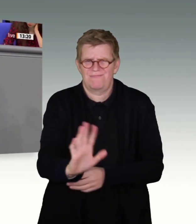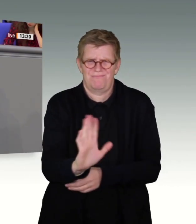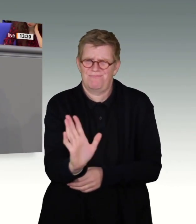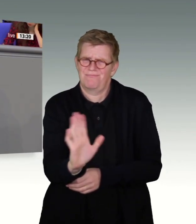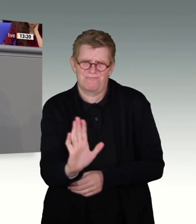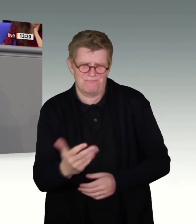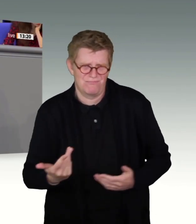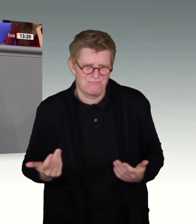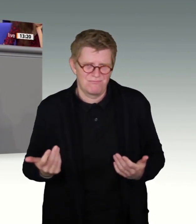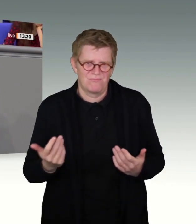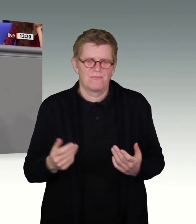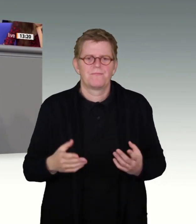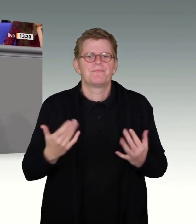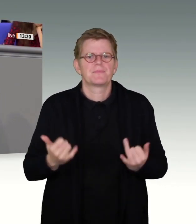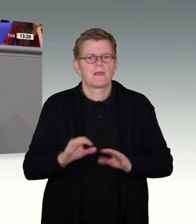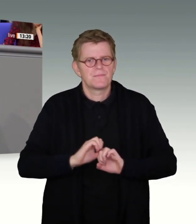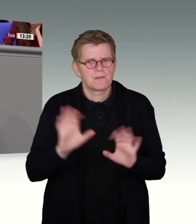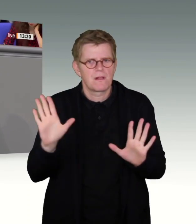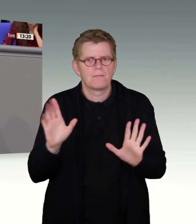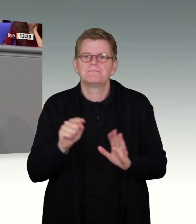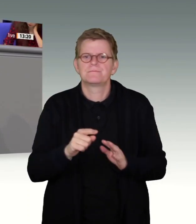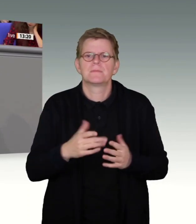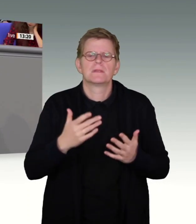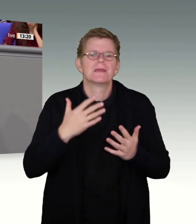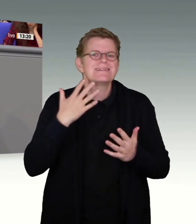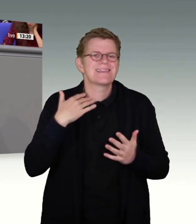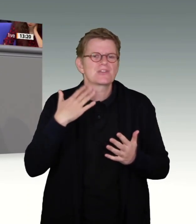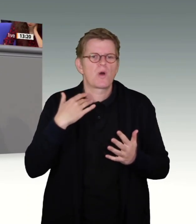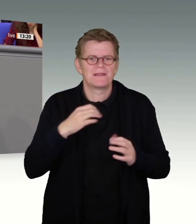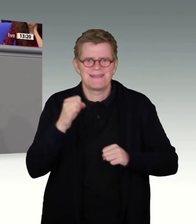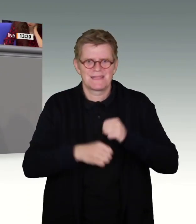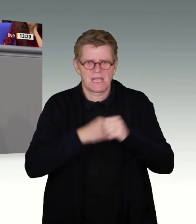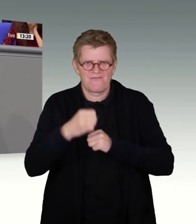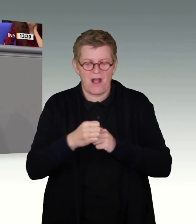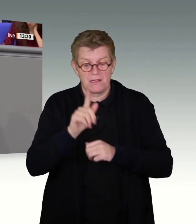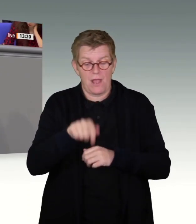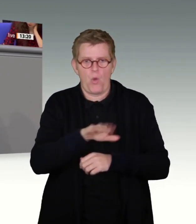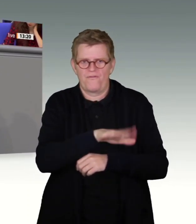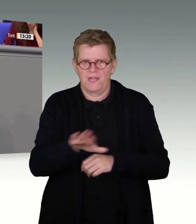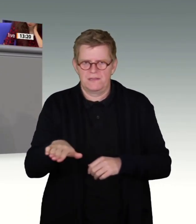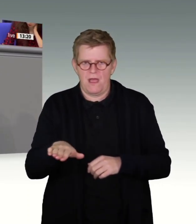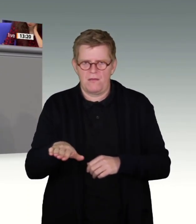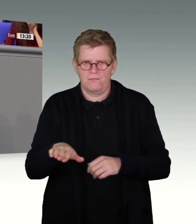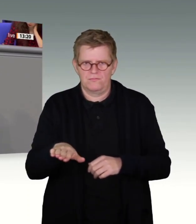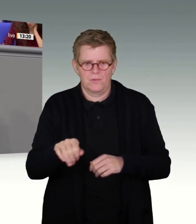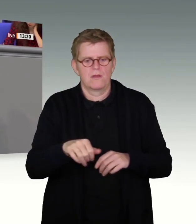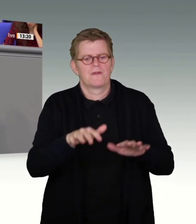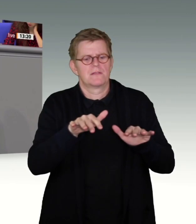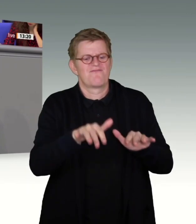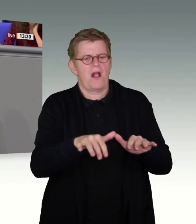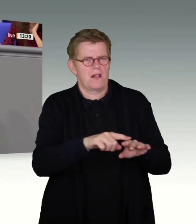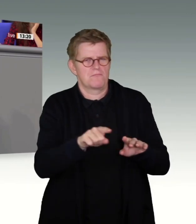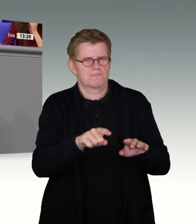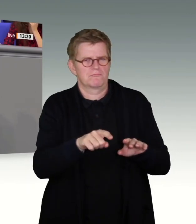Schon jetzt lassen sich drei von vier Fällen von sexualisierter Gewalt an Kindern aufklären. Die amerikanische